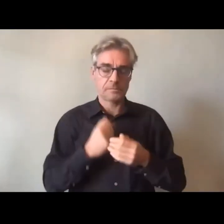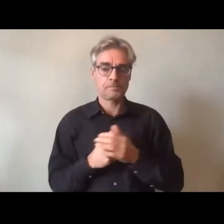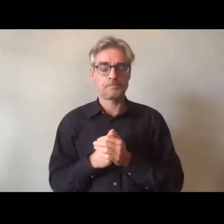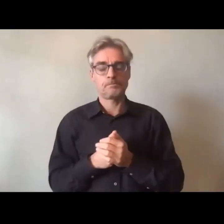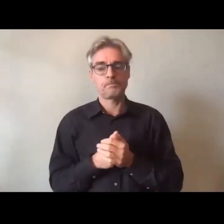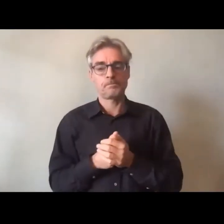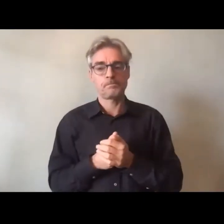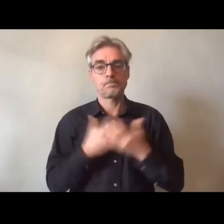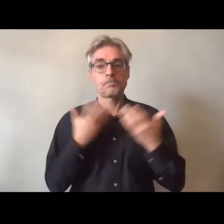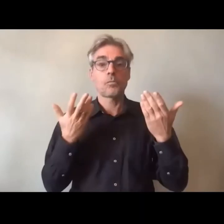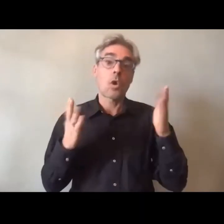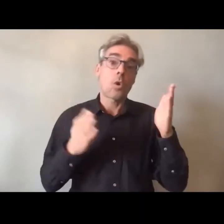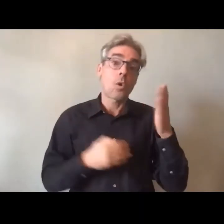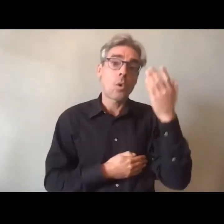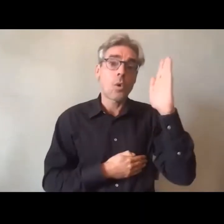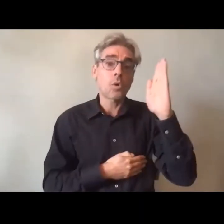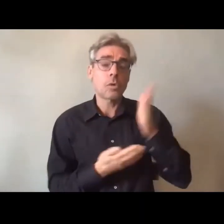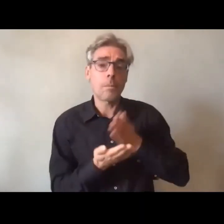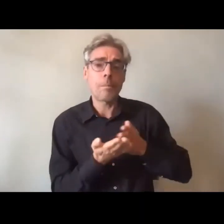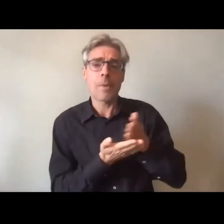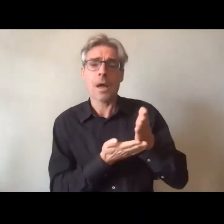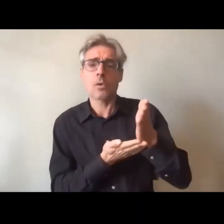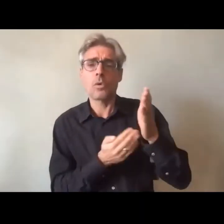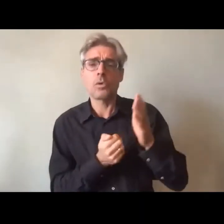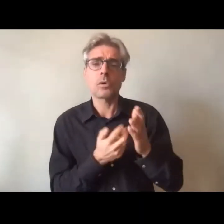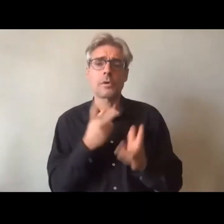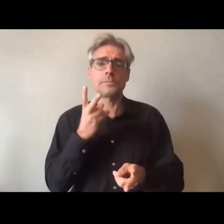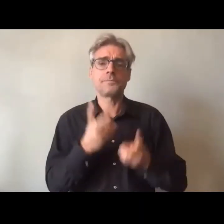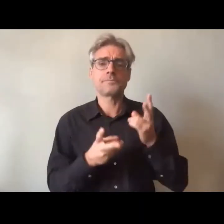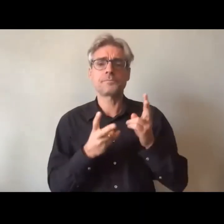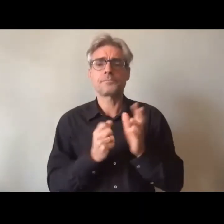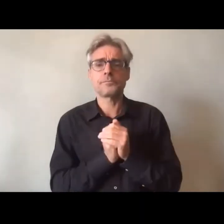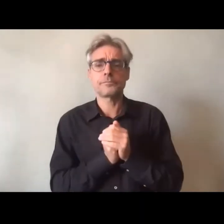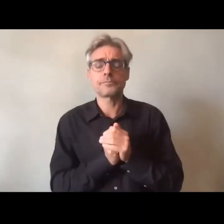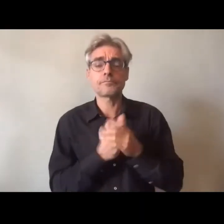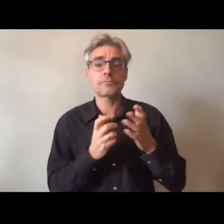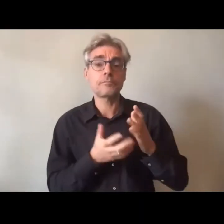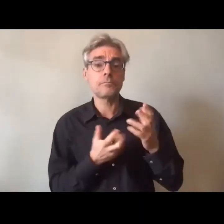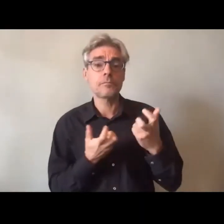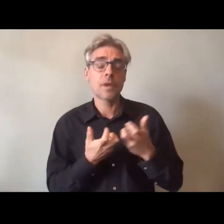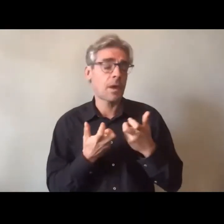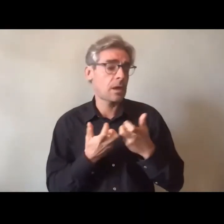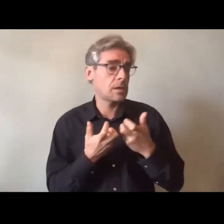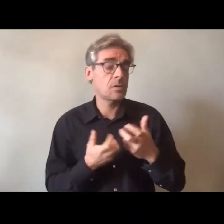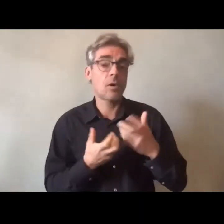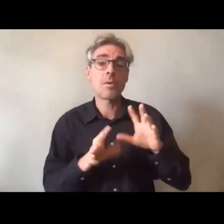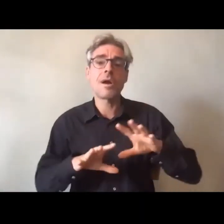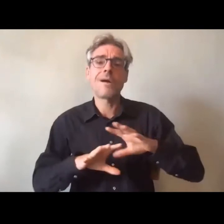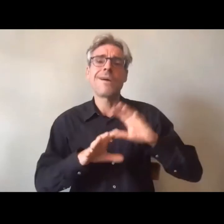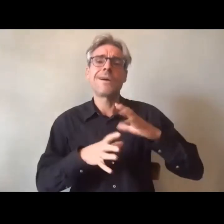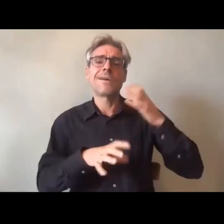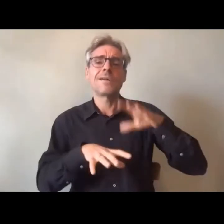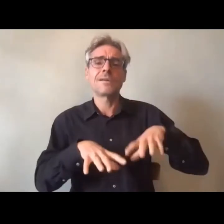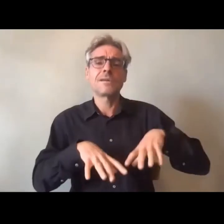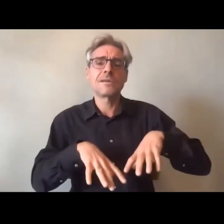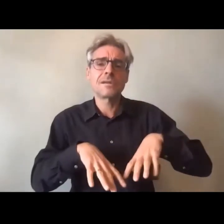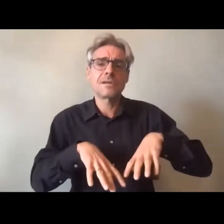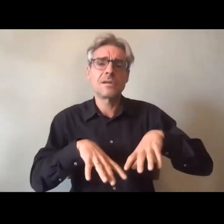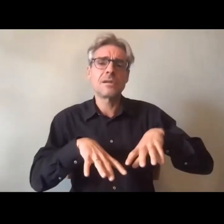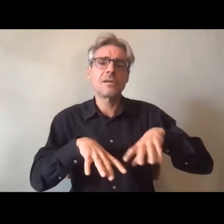d'autres d'autres parcours étaient pointés la succession d'emplois de courte durée